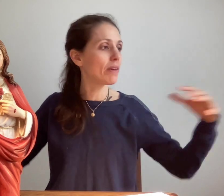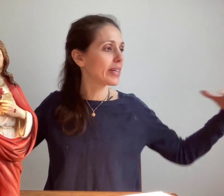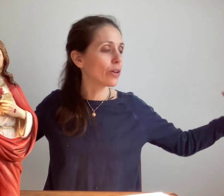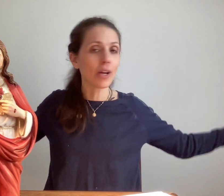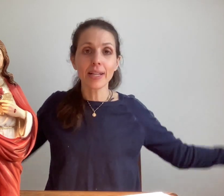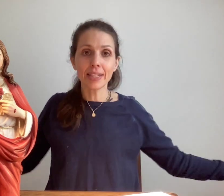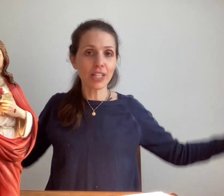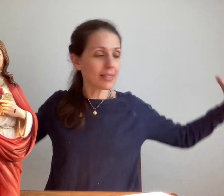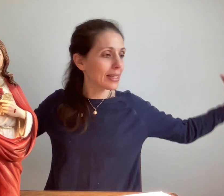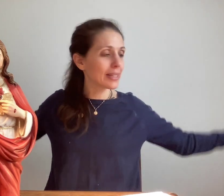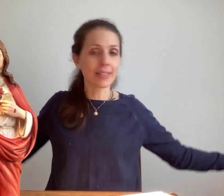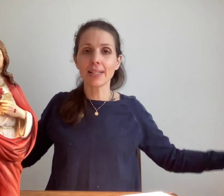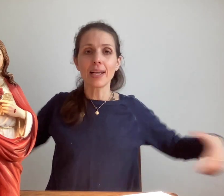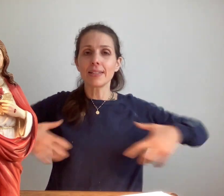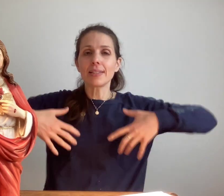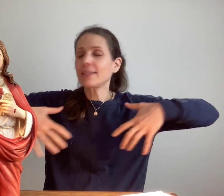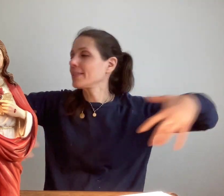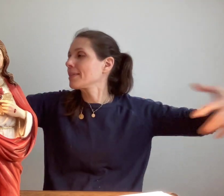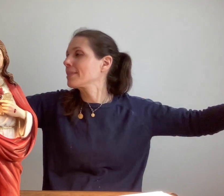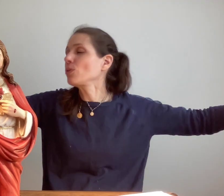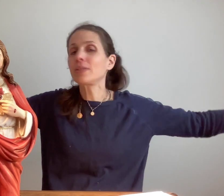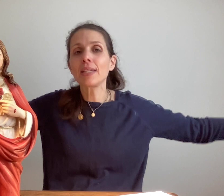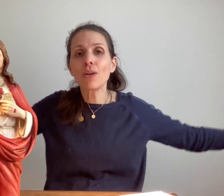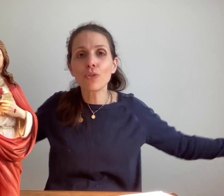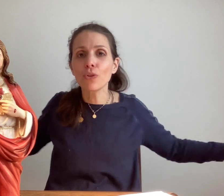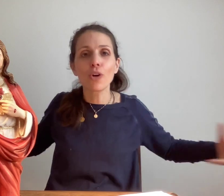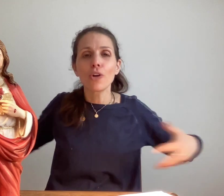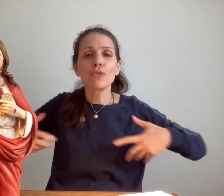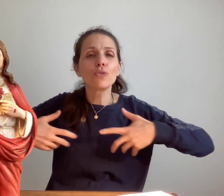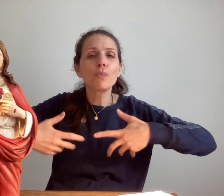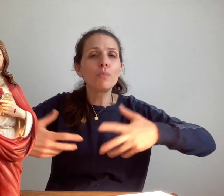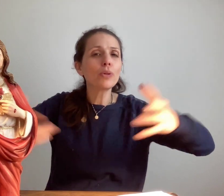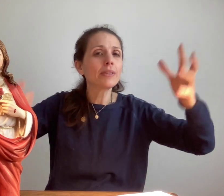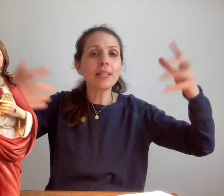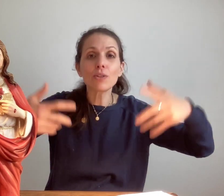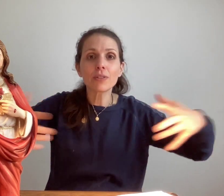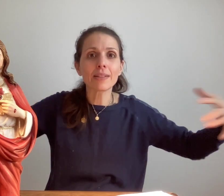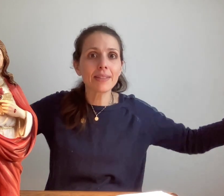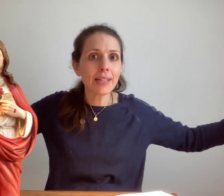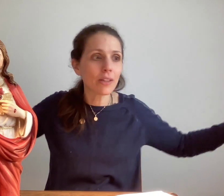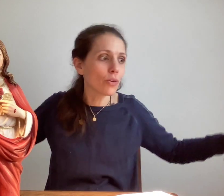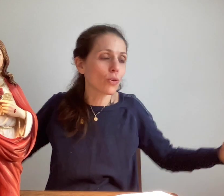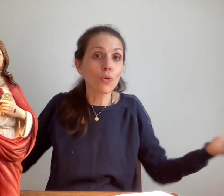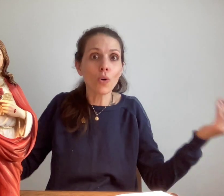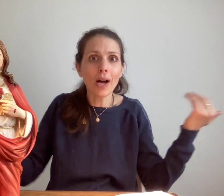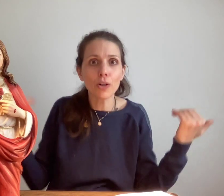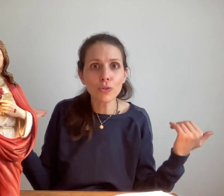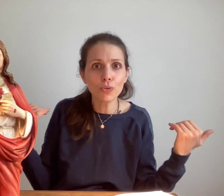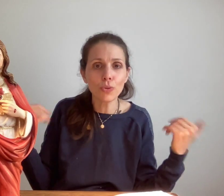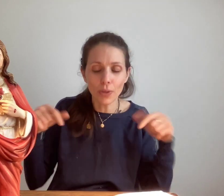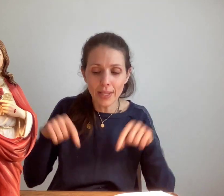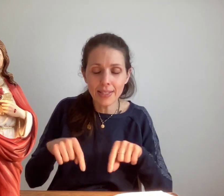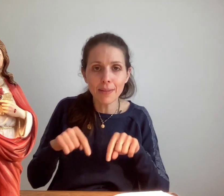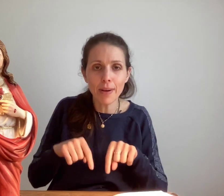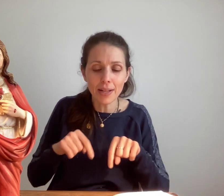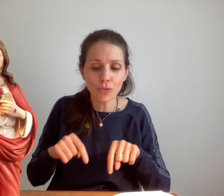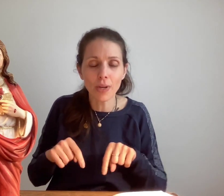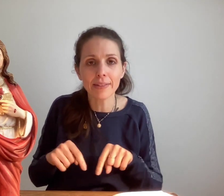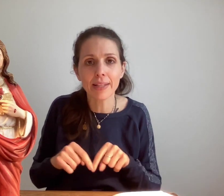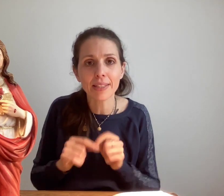avec déjà ces océans de beauté de sainteté qu'on aura reçu ici-bas sur la terre